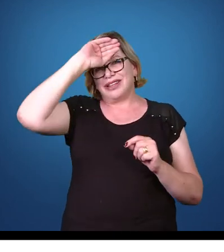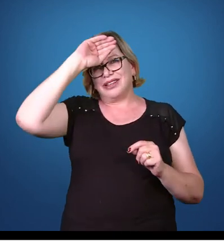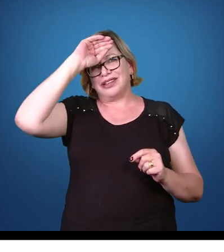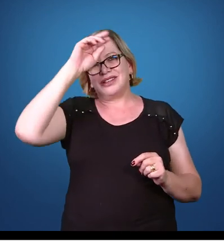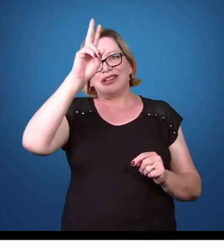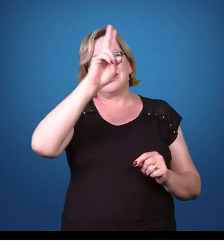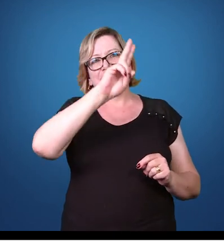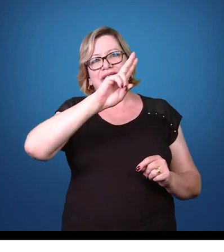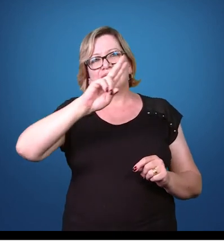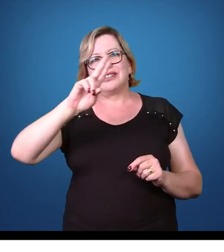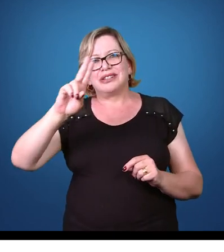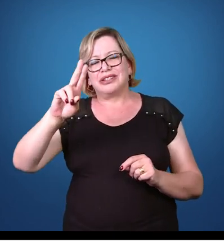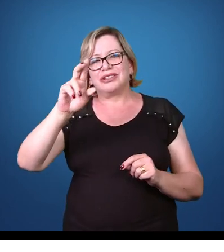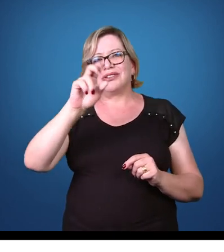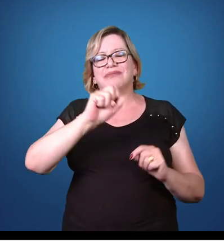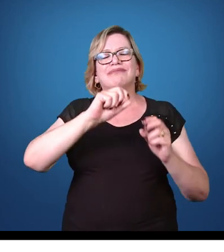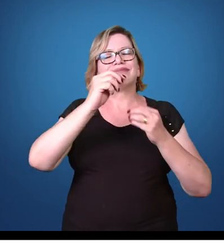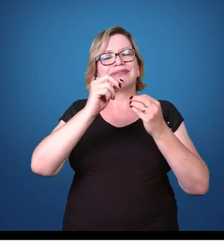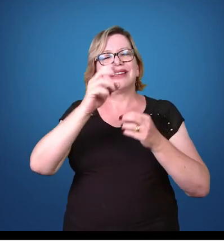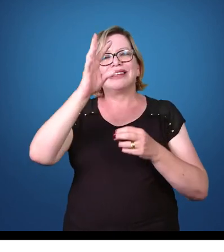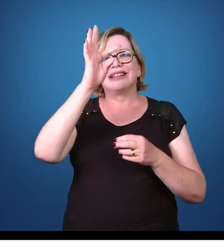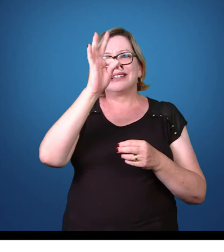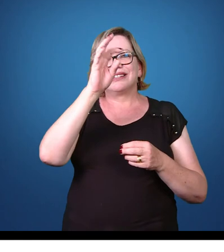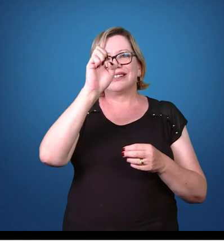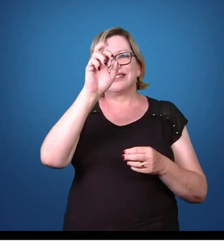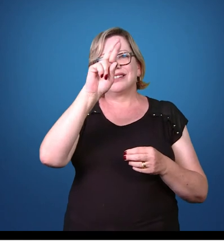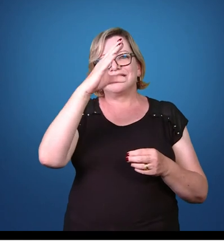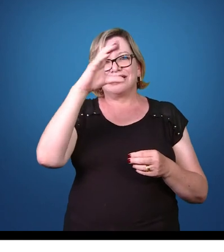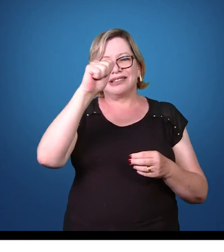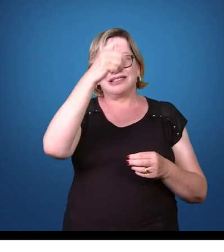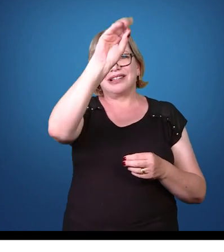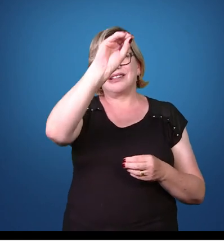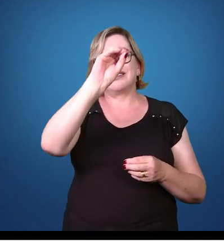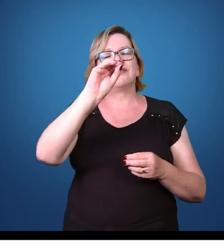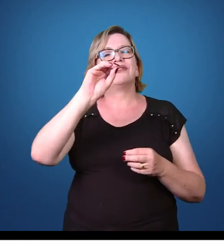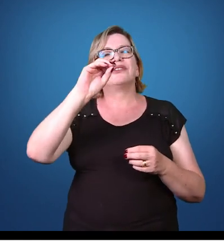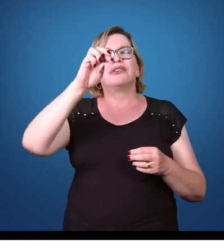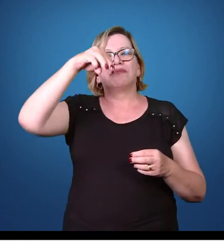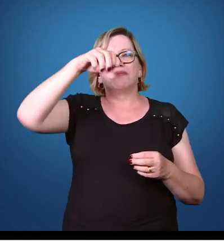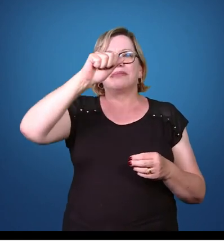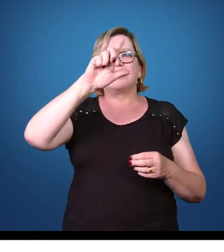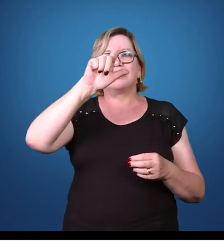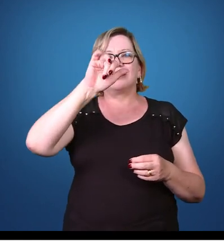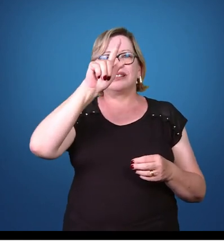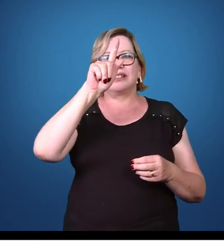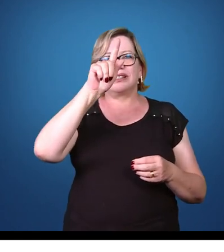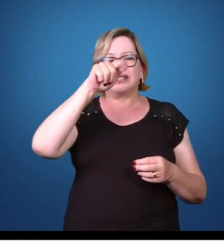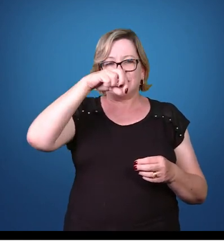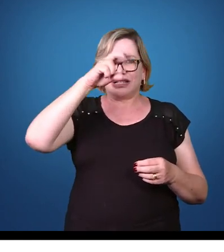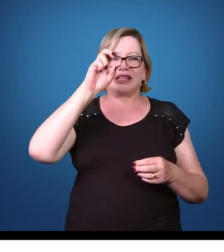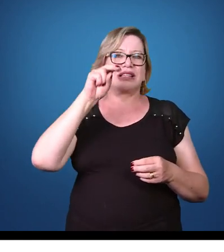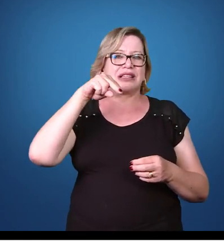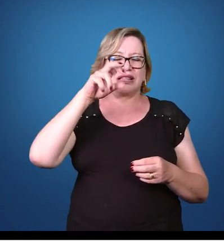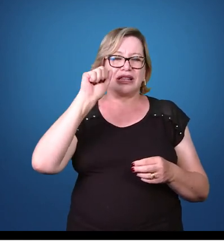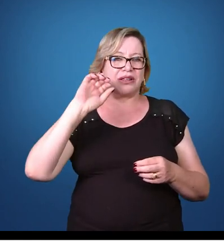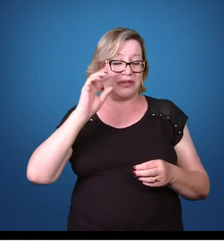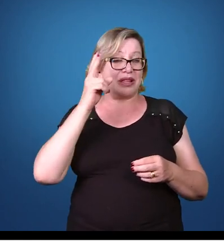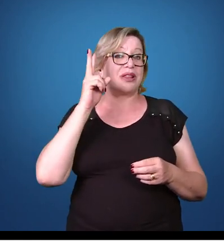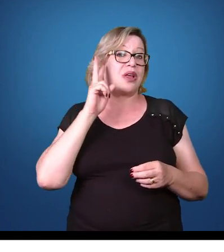chamado de terçã maligna. Terçã maligna quando a febre ocorre de 40 em 48 horas.